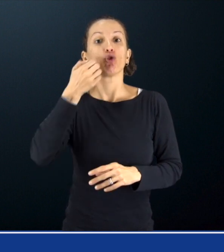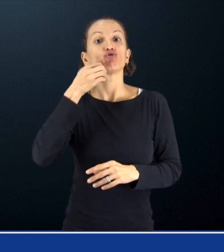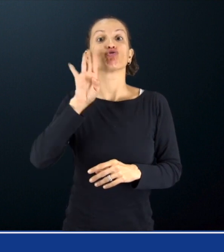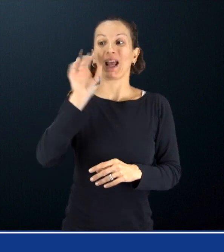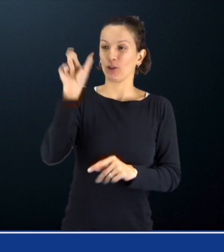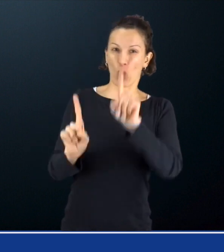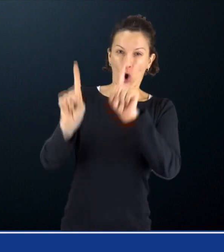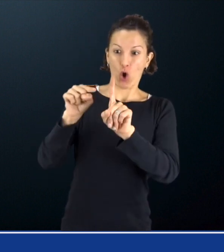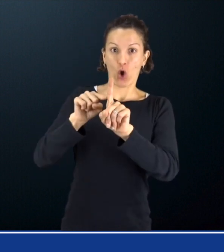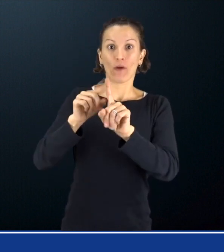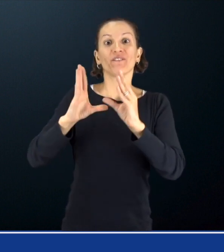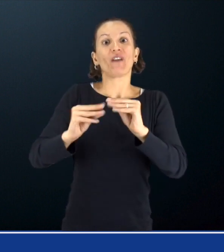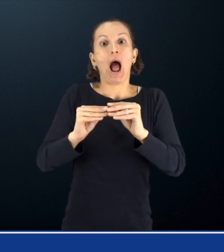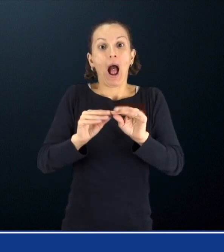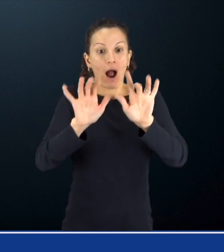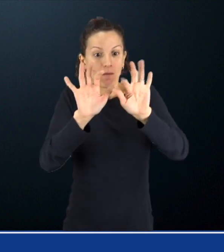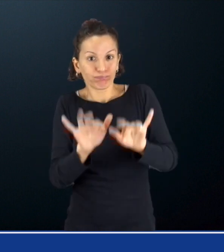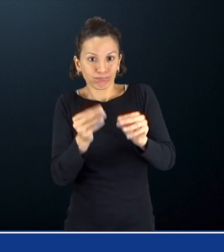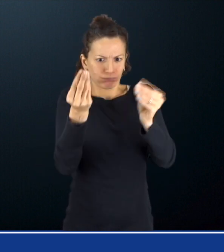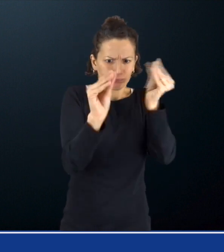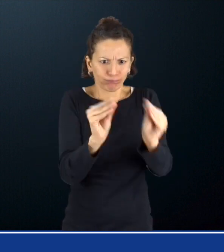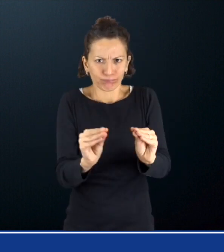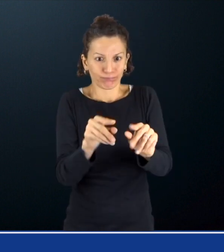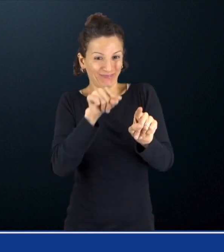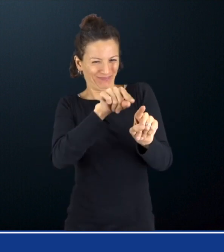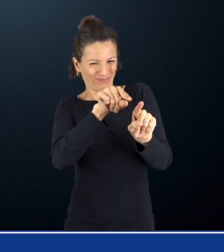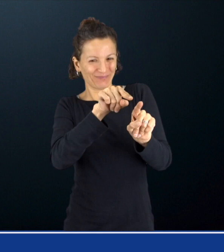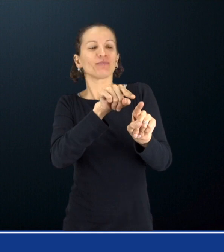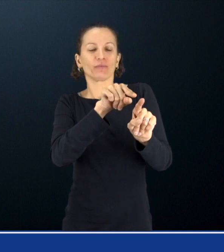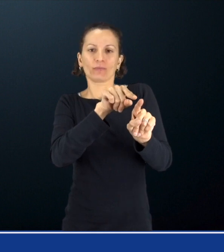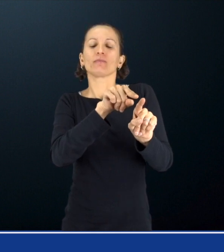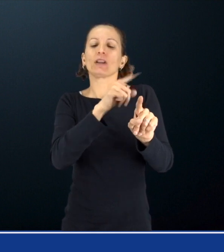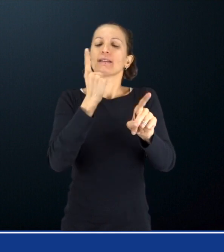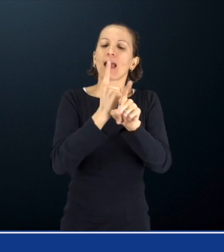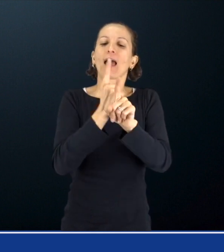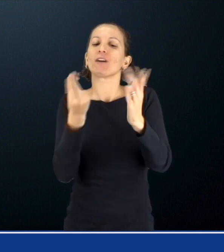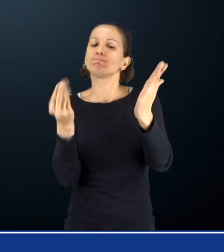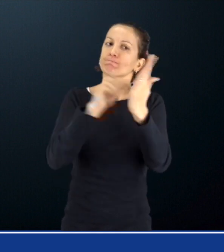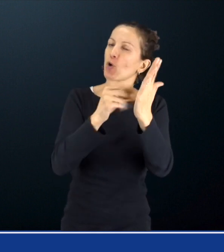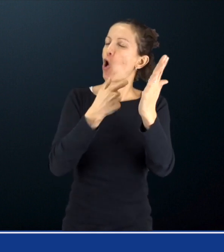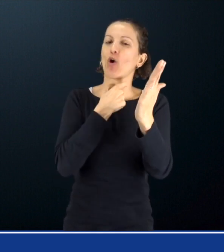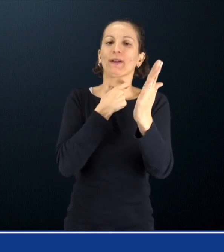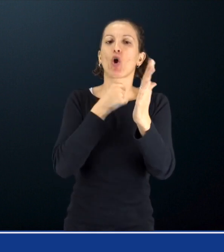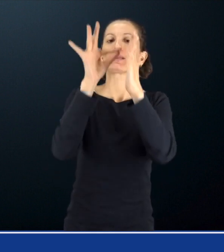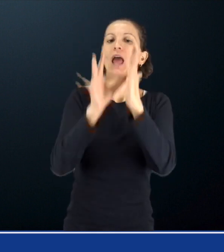Il genitore dichiarante, che presenta la domanda, ha l'obbligo di inserire anche i dati dell'altro genitore